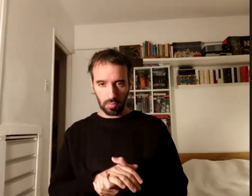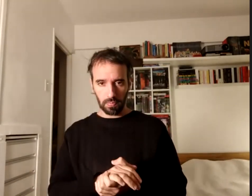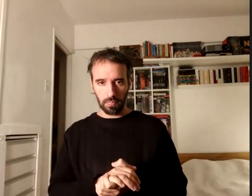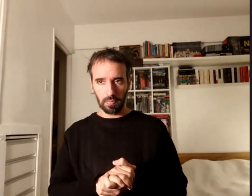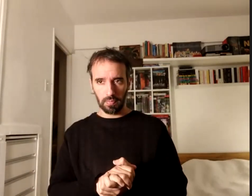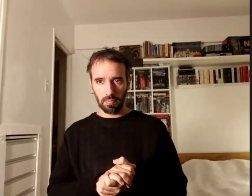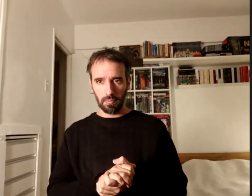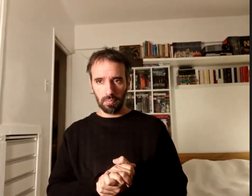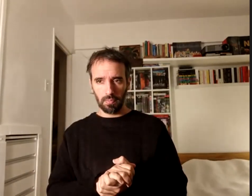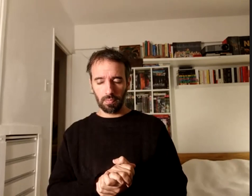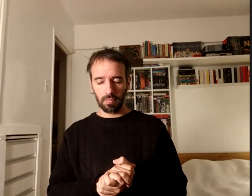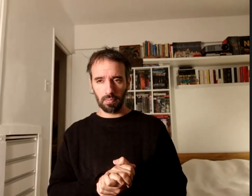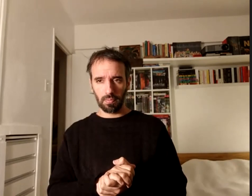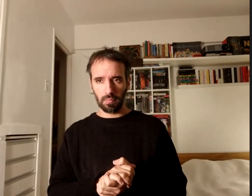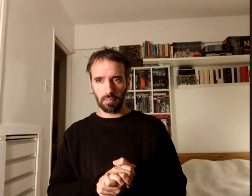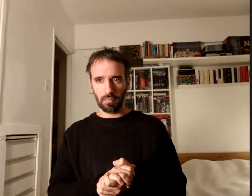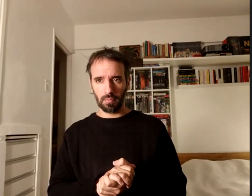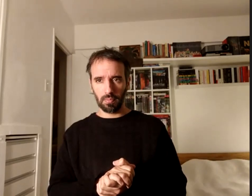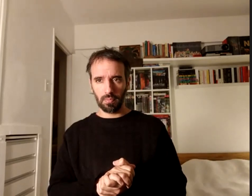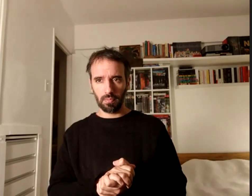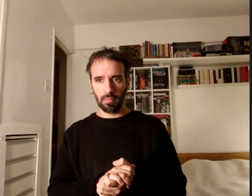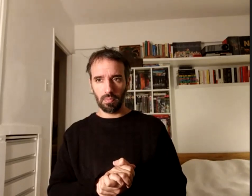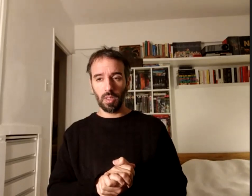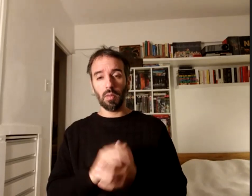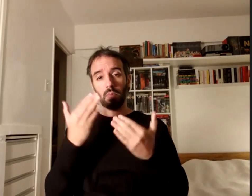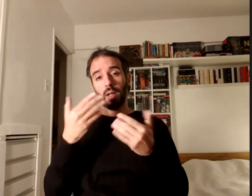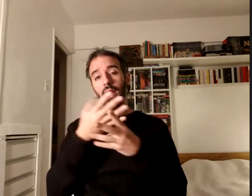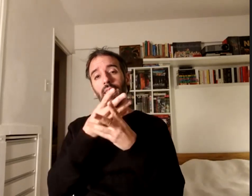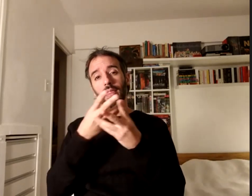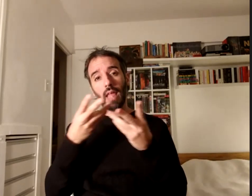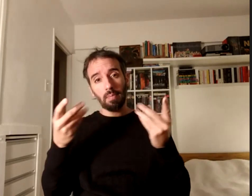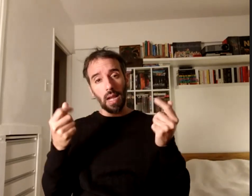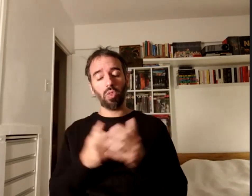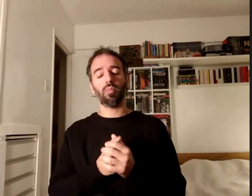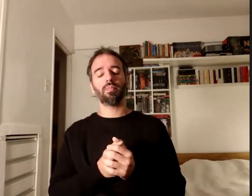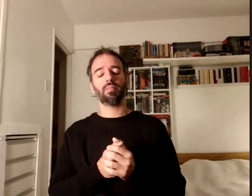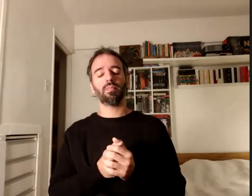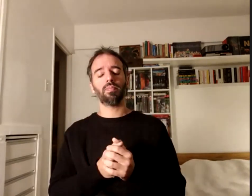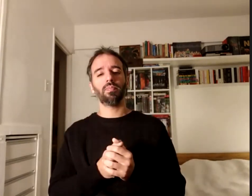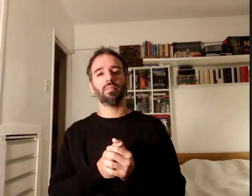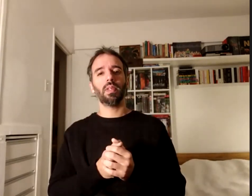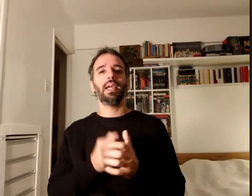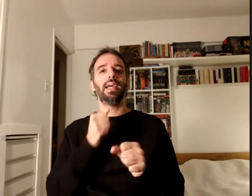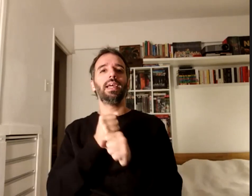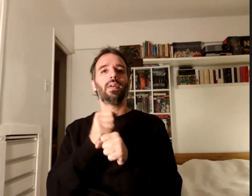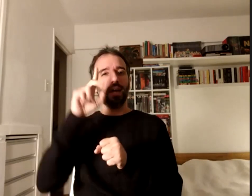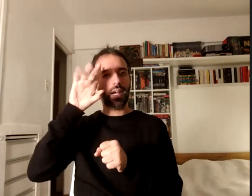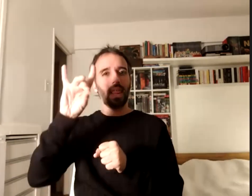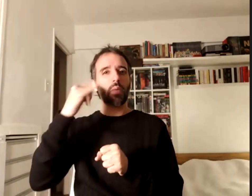entonces para ir terminando el trabajo en red es muy importante con otros actores que